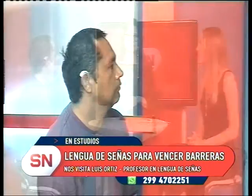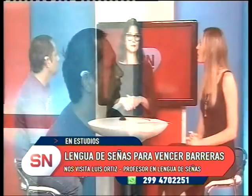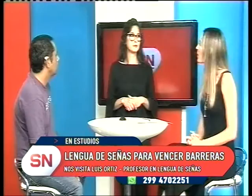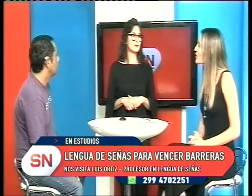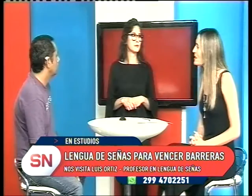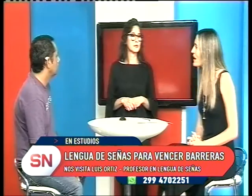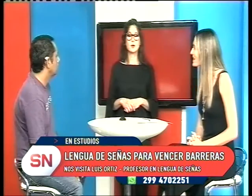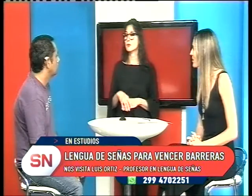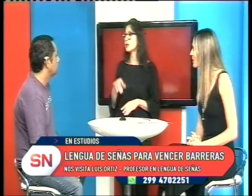Bueno, muchísimas gracias por venir.